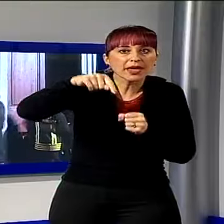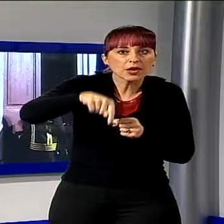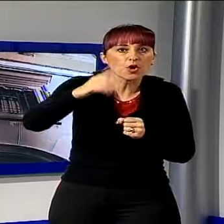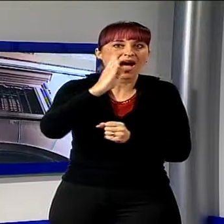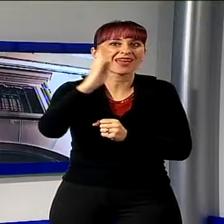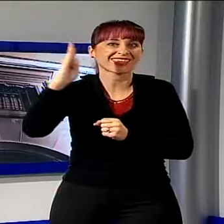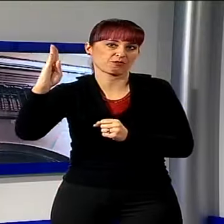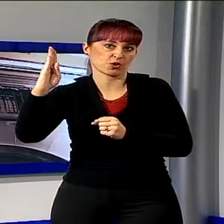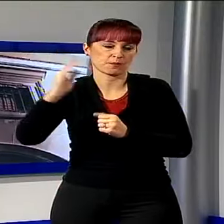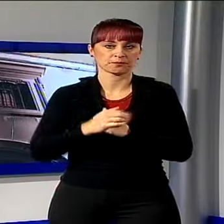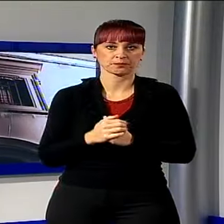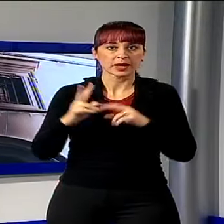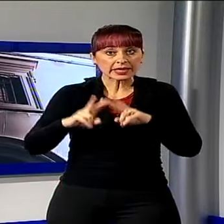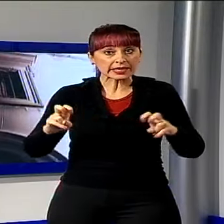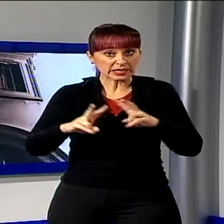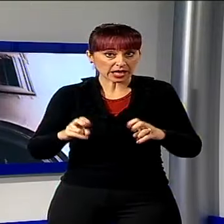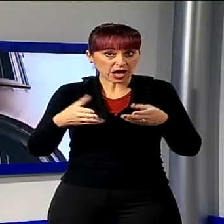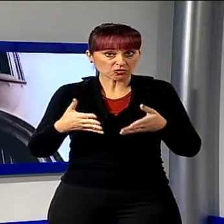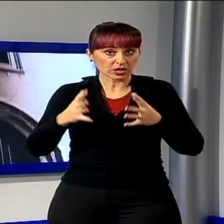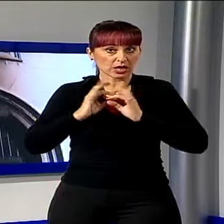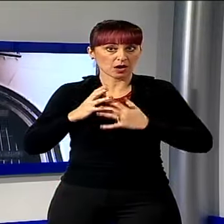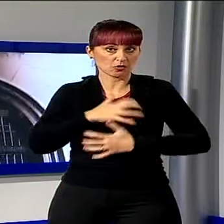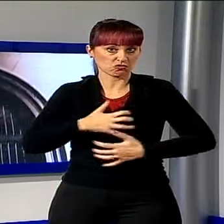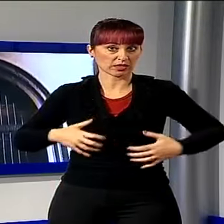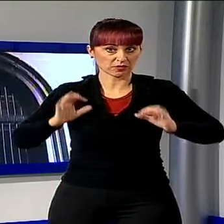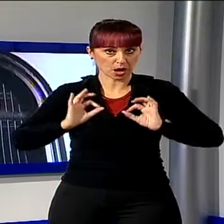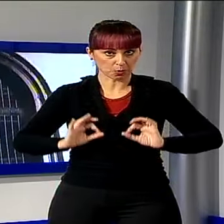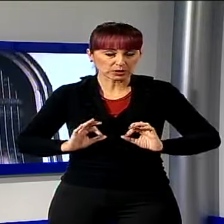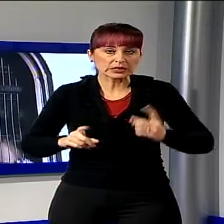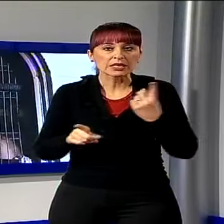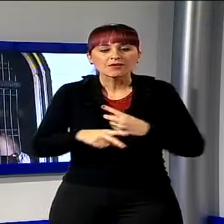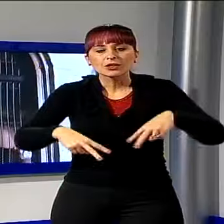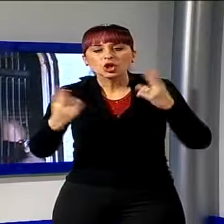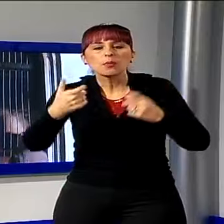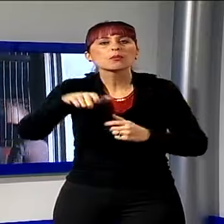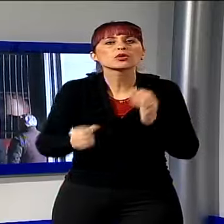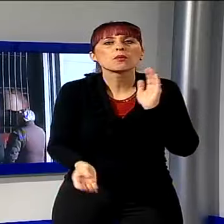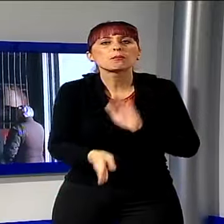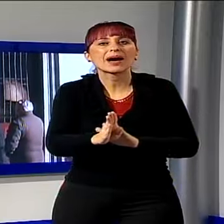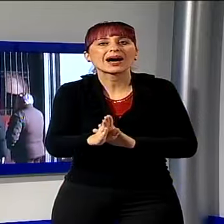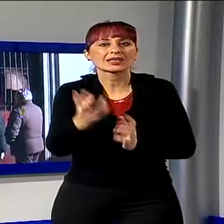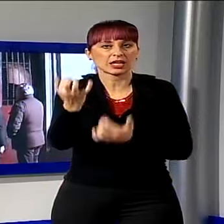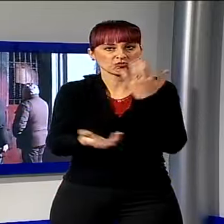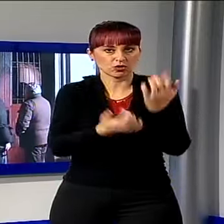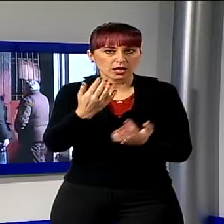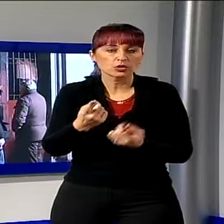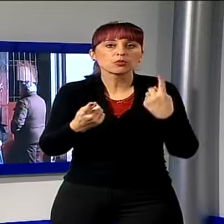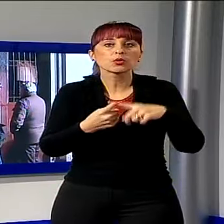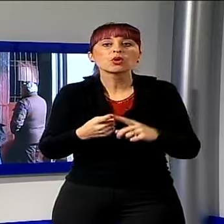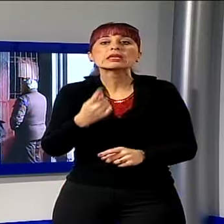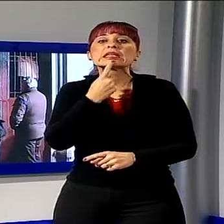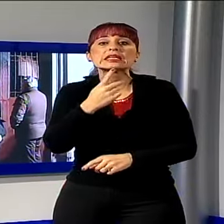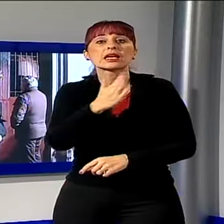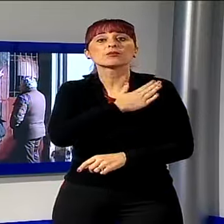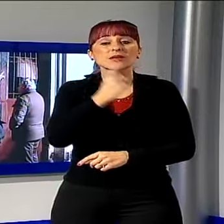Saranno adesso le indagini della polizia scientifica a stabilire l'esatta causa dell'incendio e a tentare di dare un volto ai